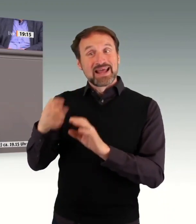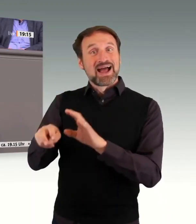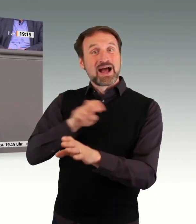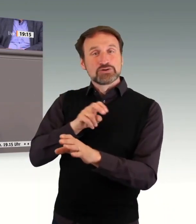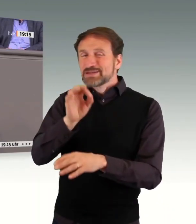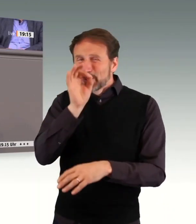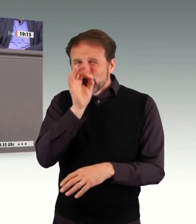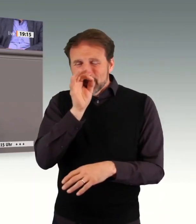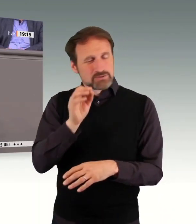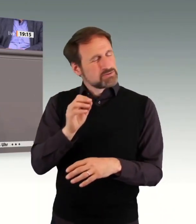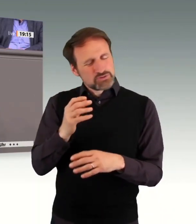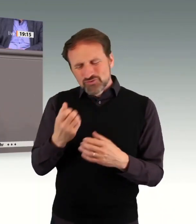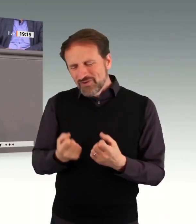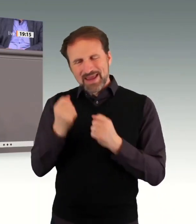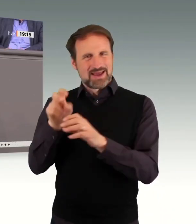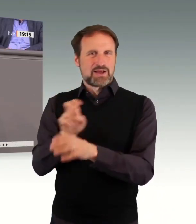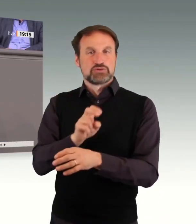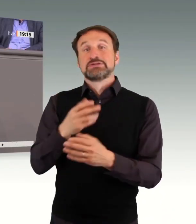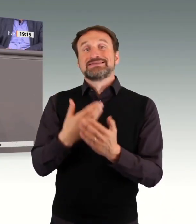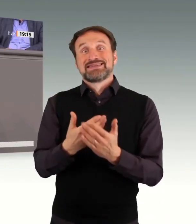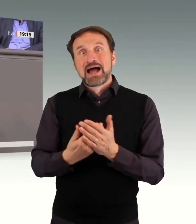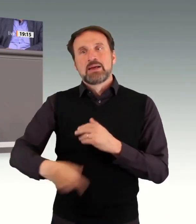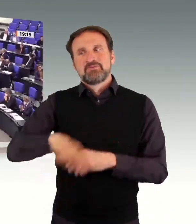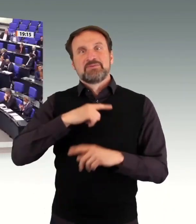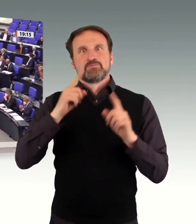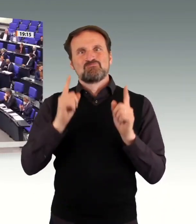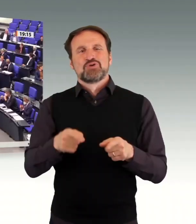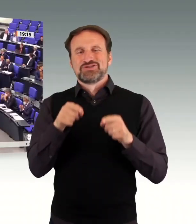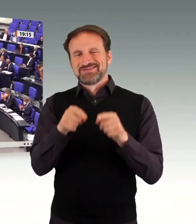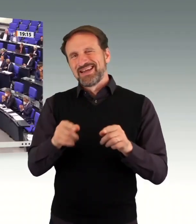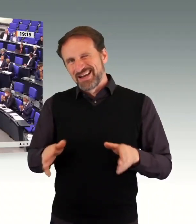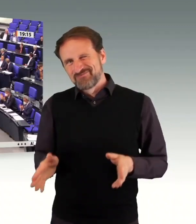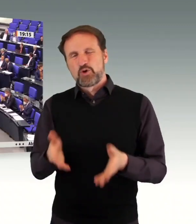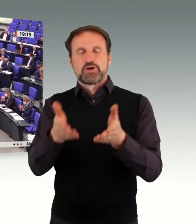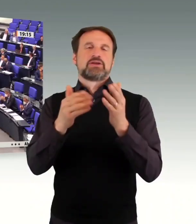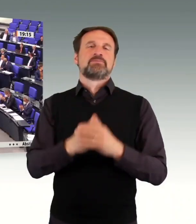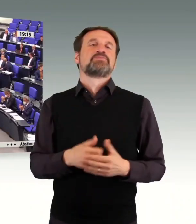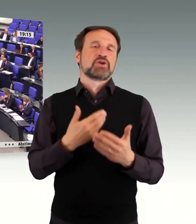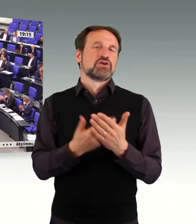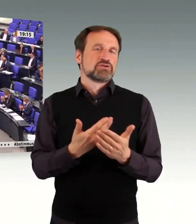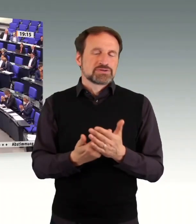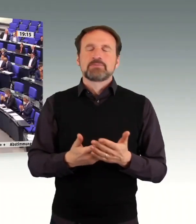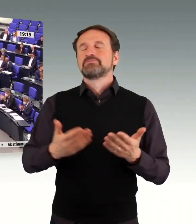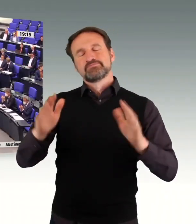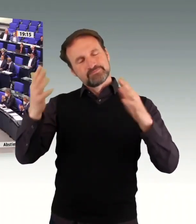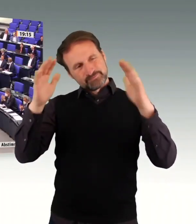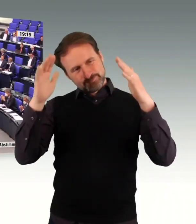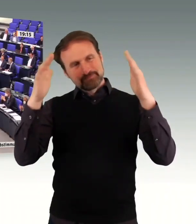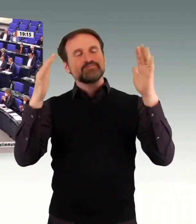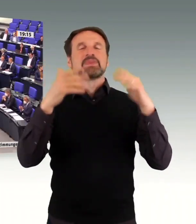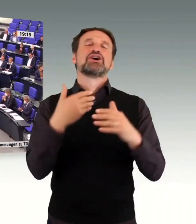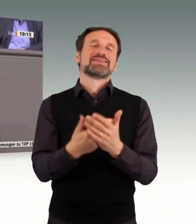raus. Und deswegen müssen wir da etwas tun, meine Damen und Herren. Und deswegen sage ich Ihnen auch ganz deutlich,